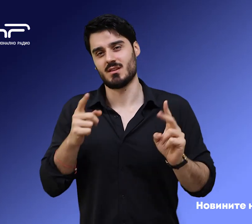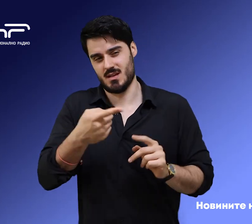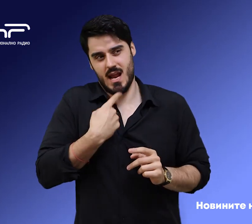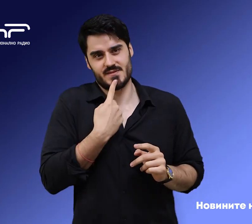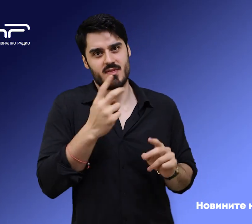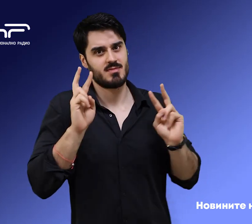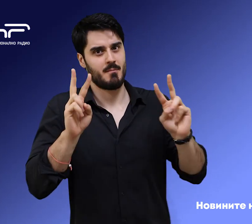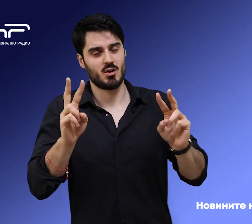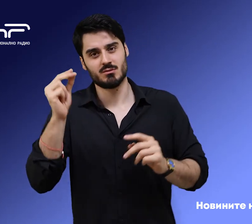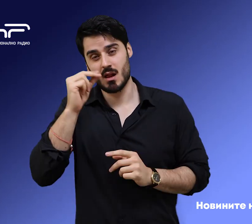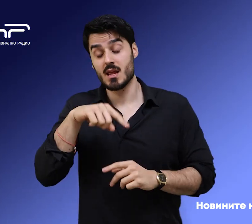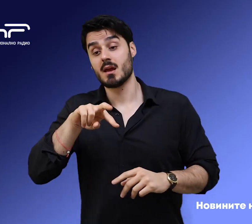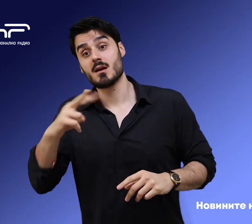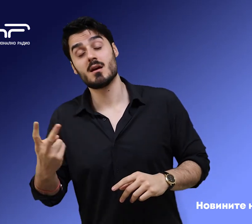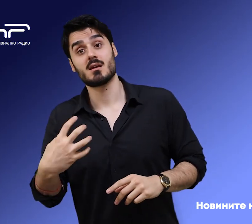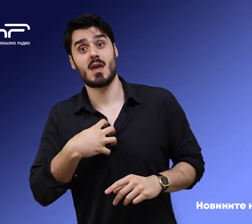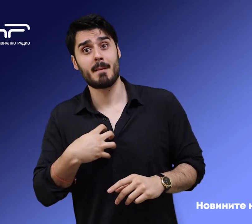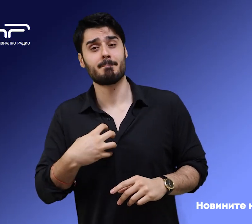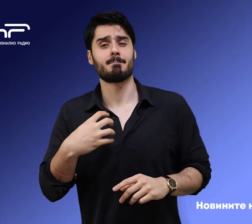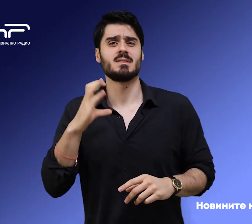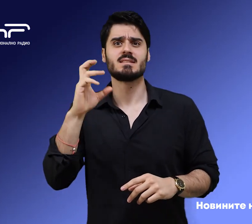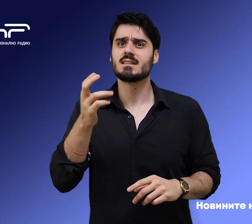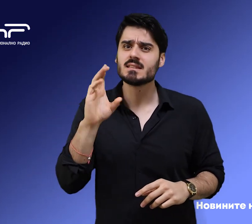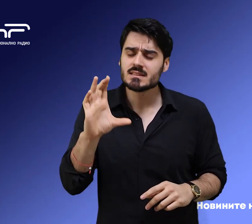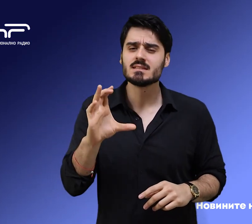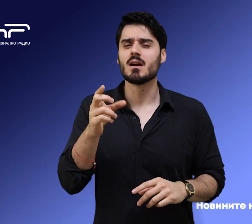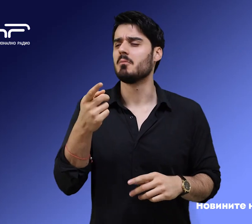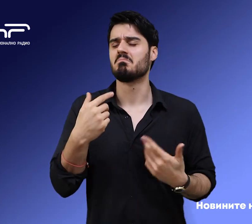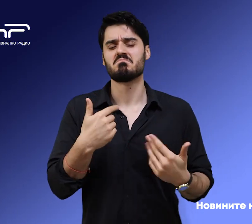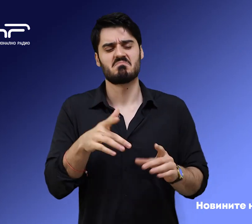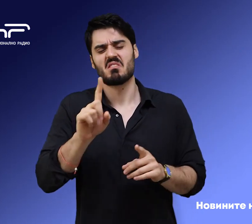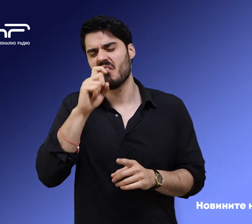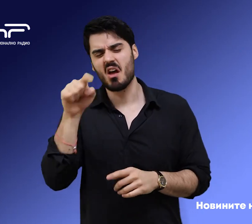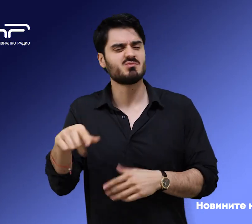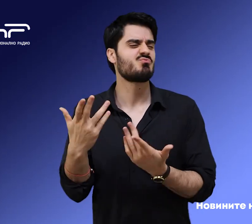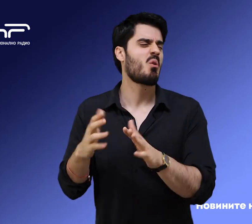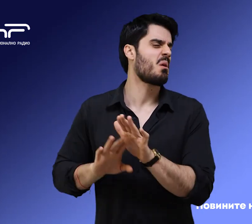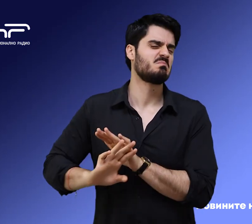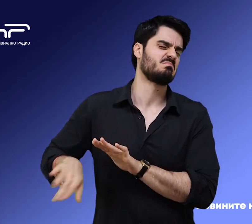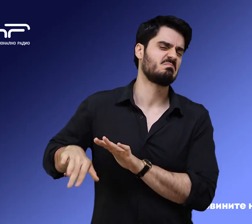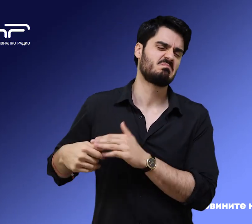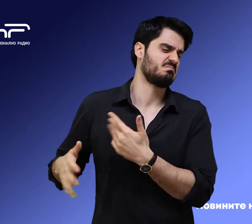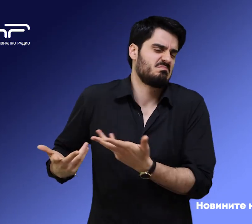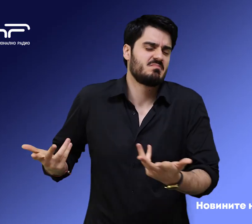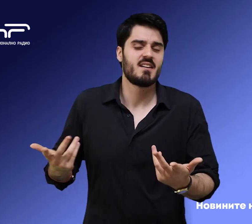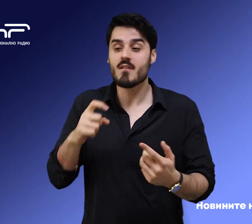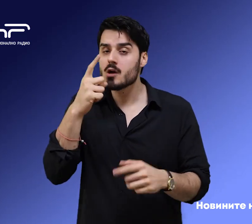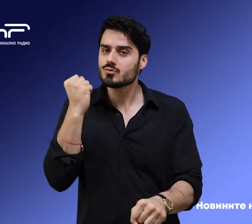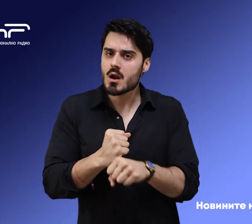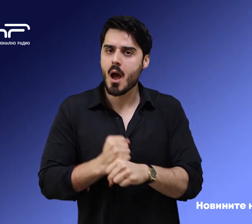място се борят и от ГЕРБ СДСЕ и явяват се под номер 5, но не разчитат на номерологията на професионалистите в партията и предлагането